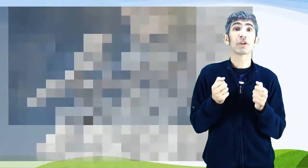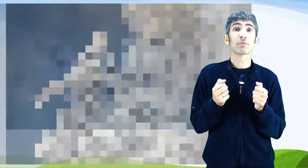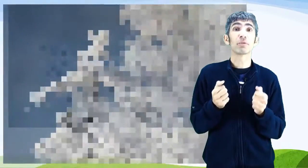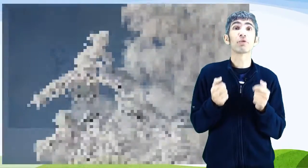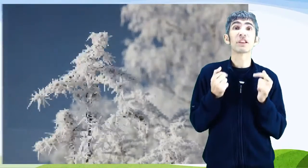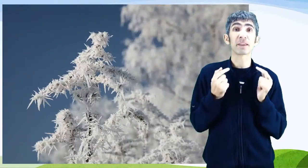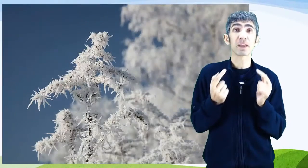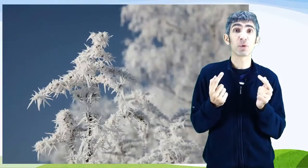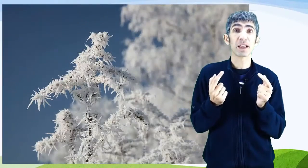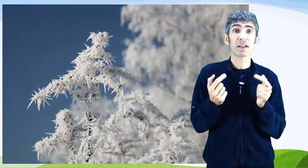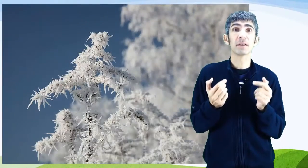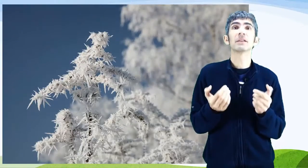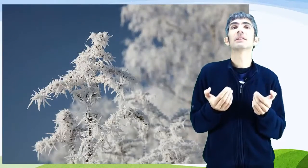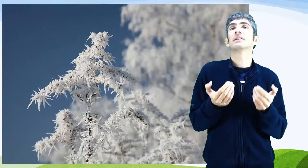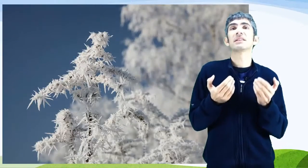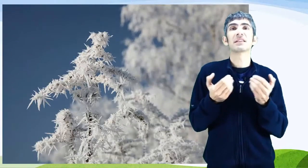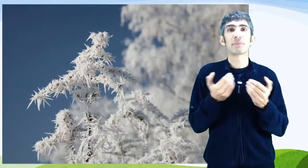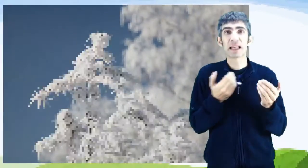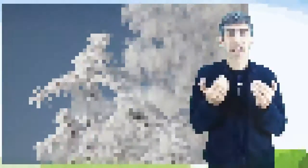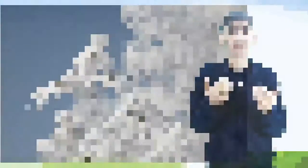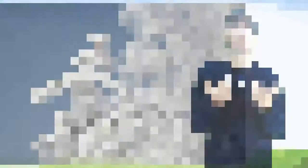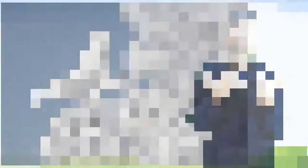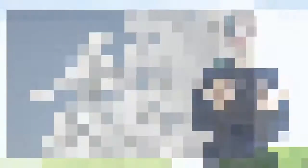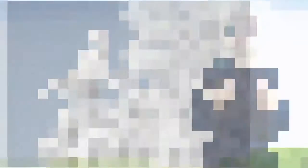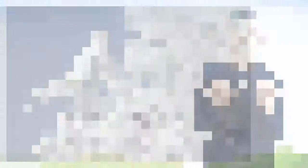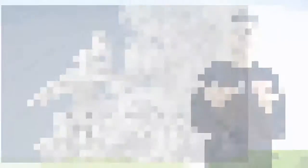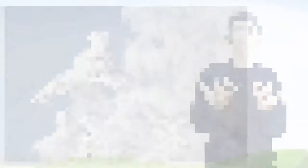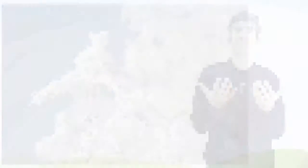fenómeno muy espectacular, similar a la escarcha. cencellada espectacular. La cencellada espectacular.